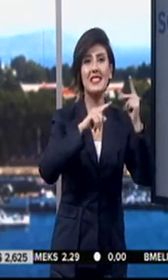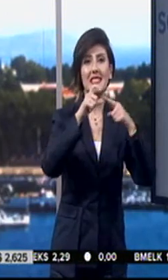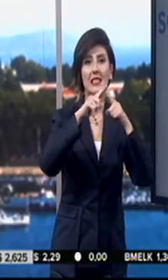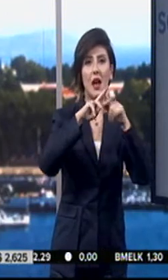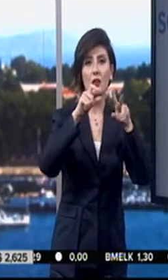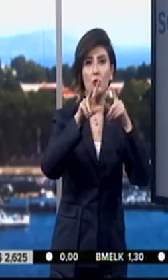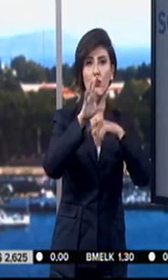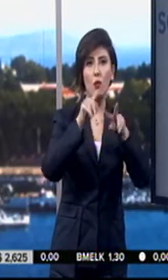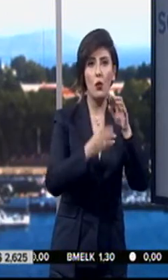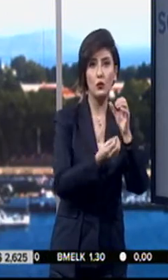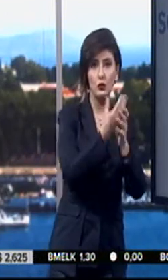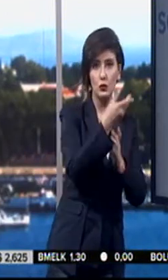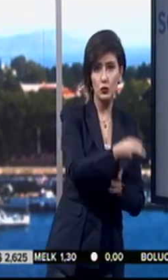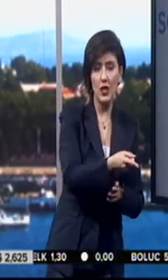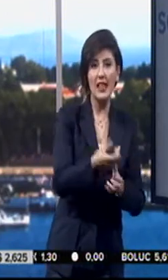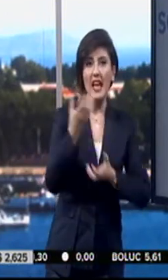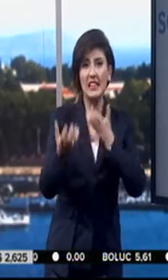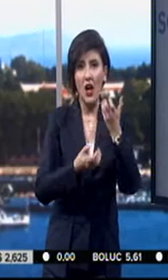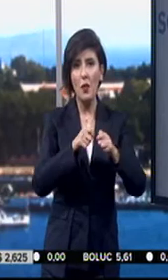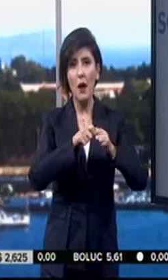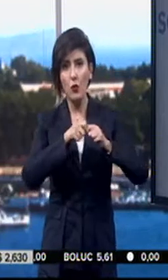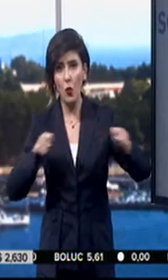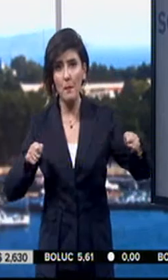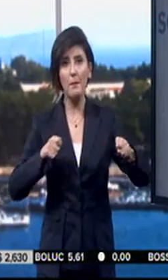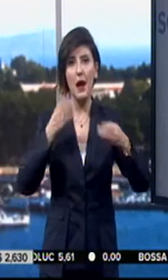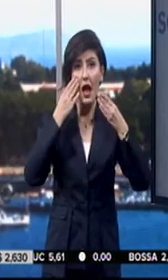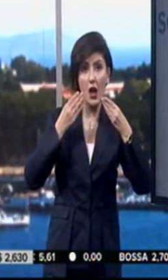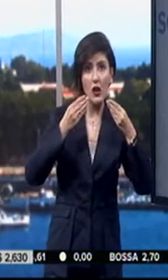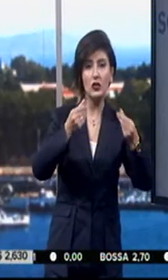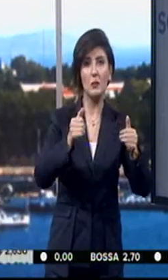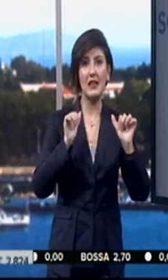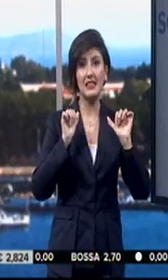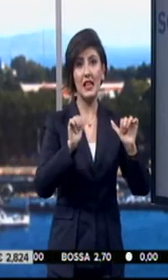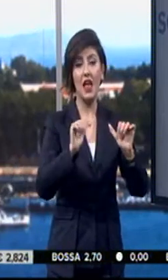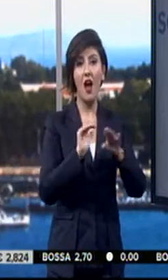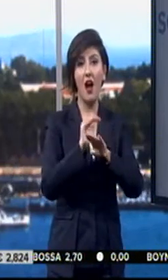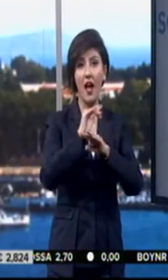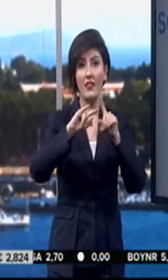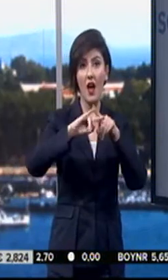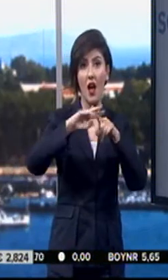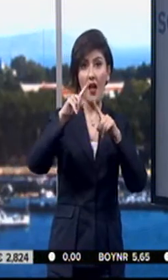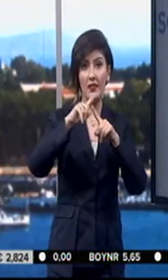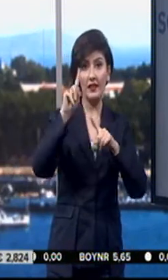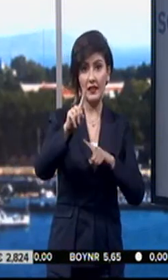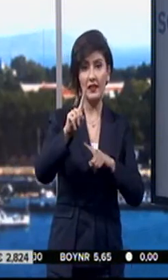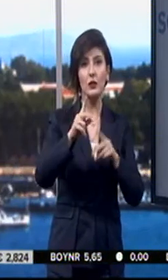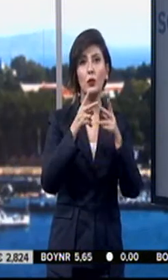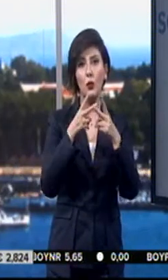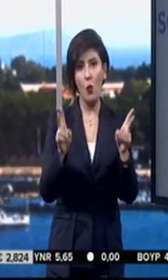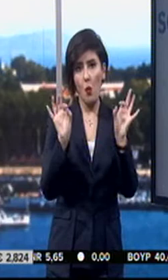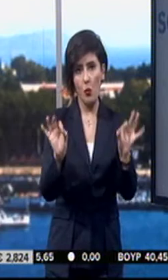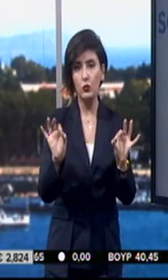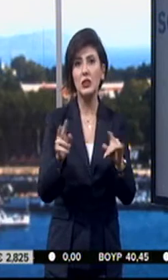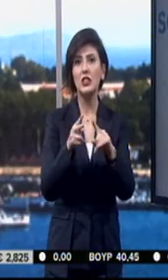kurulacak, yanma, kokma ve aşınmaya dayanıklı hayat hattının kurulması olacak. İşçilerin